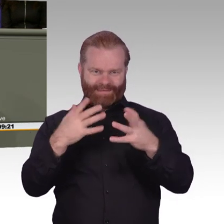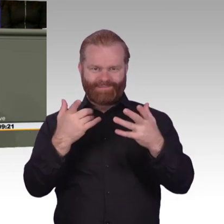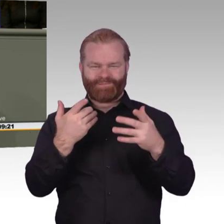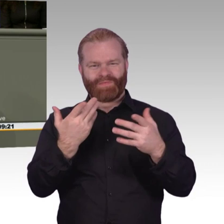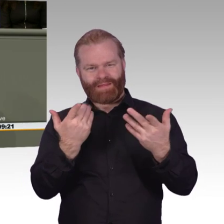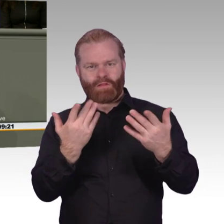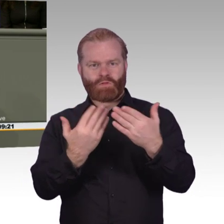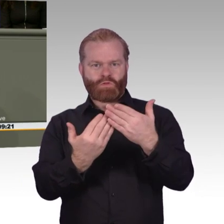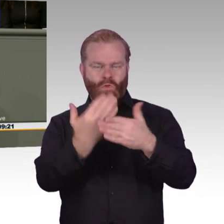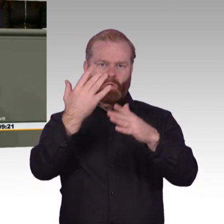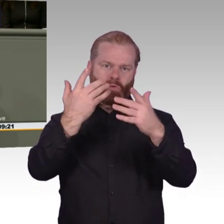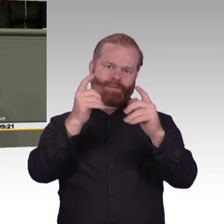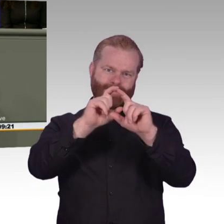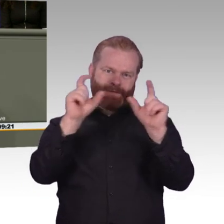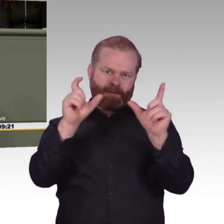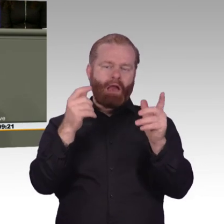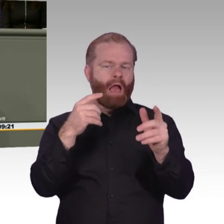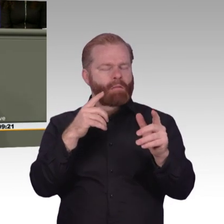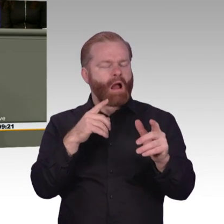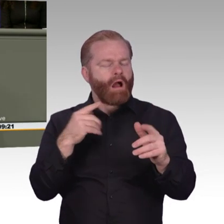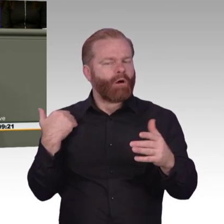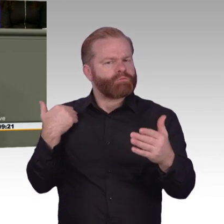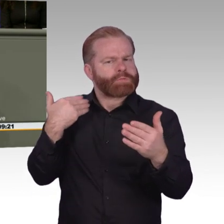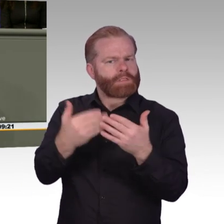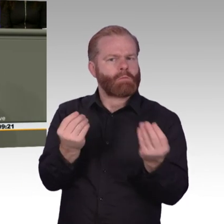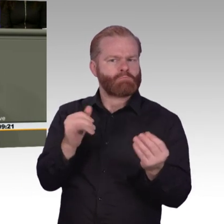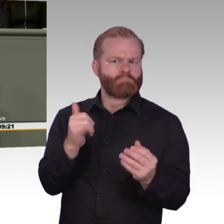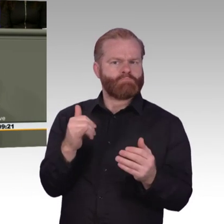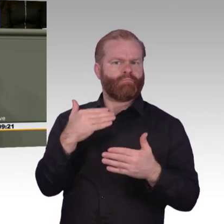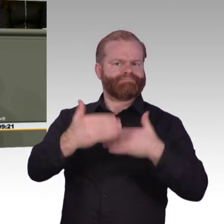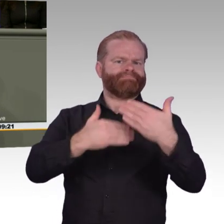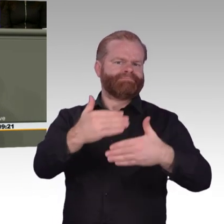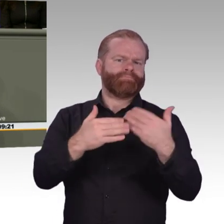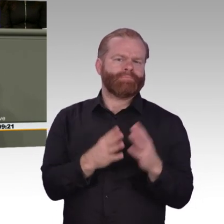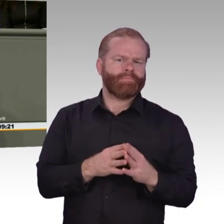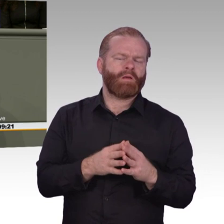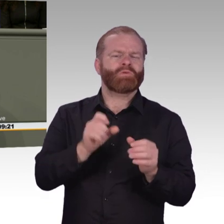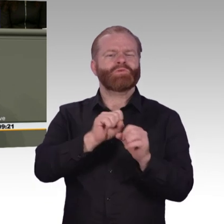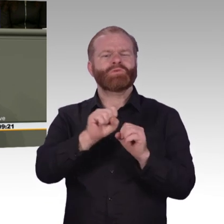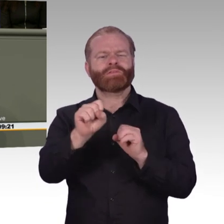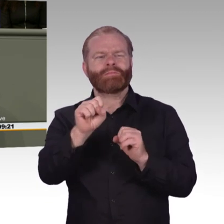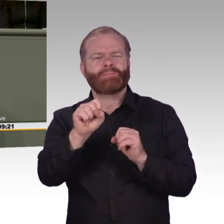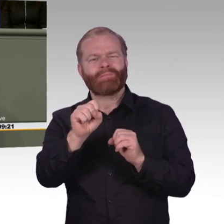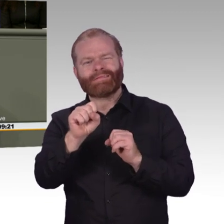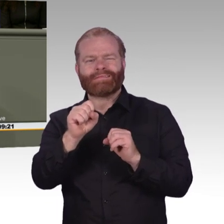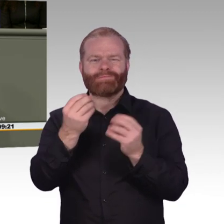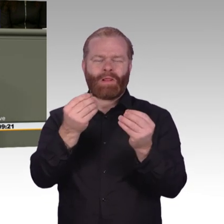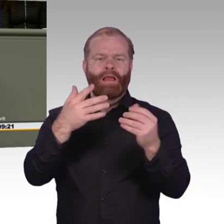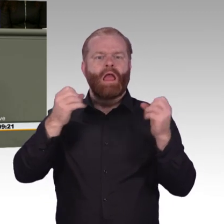auch wichtig ist, dass wir gerade, wenn wir über solche Themen wie 5G und auch andere Themen reden, dass wir uns nicht nur auf urbane Zentren konzentrieren, dass wir